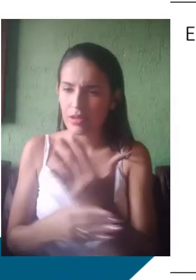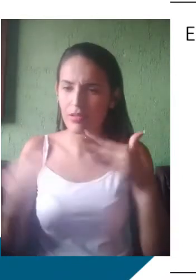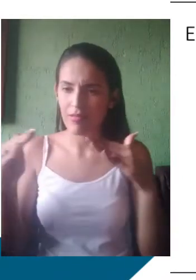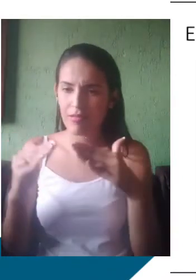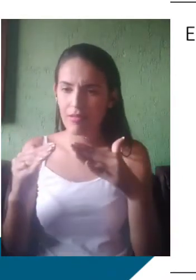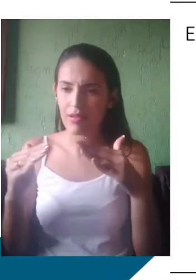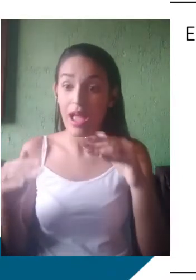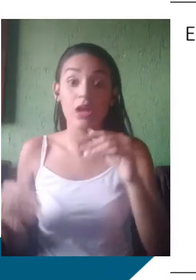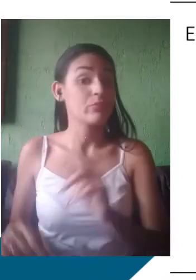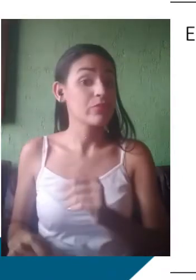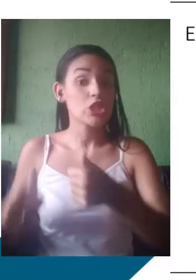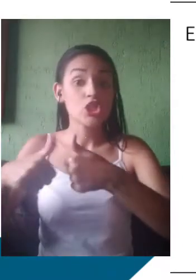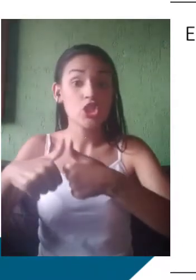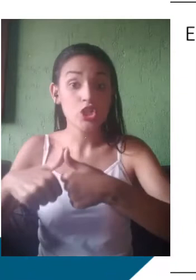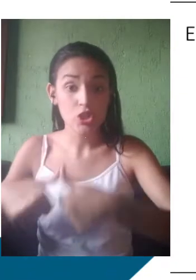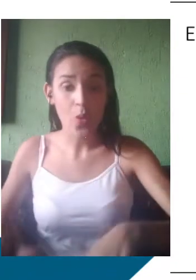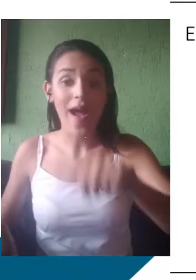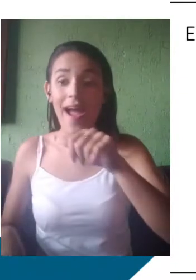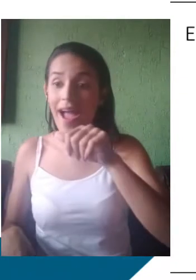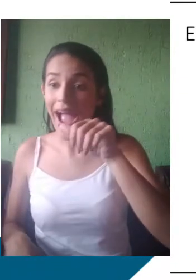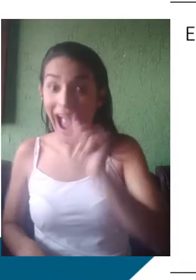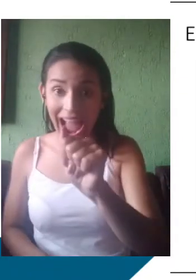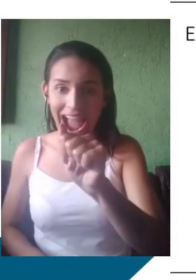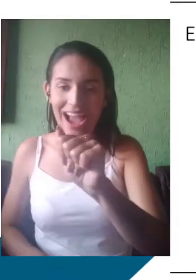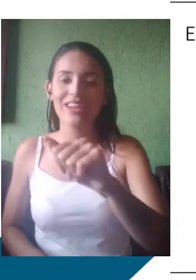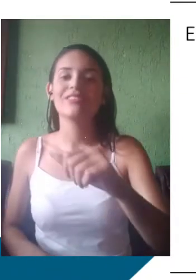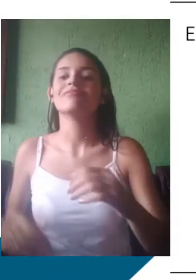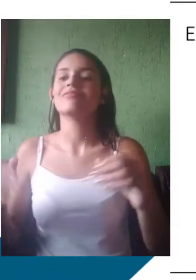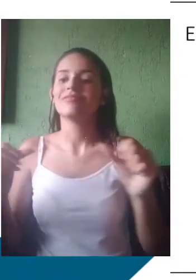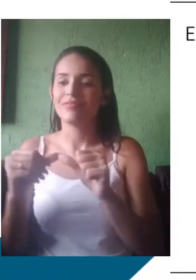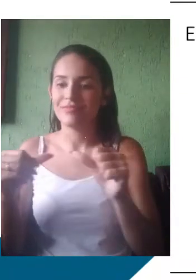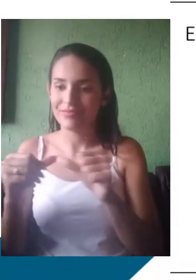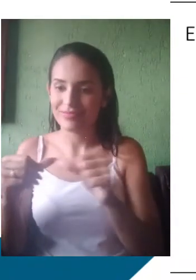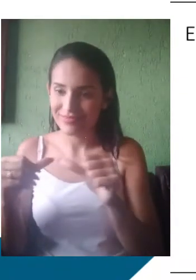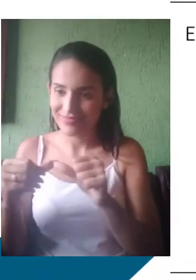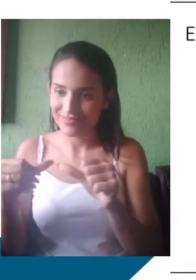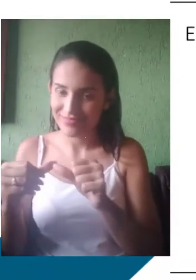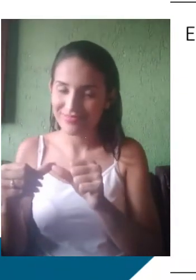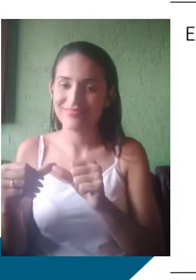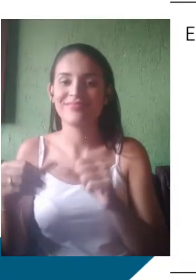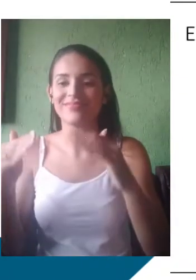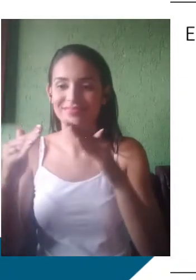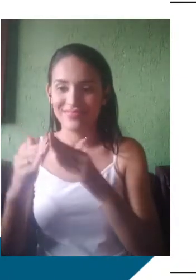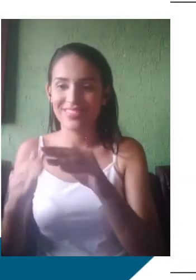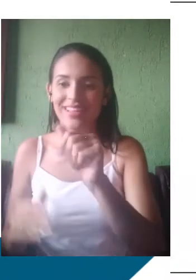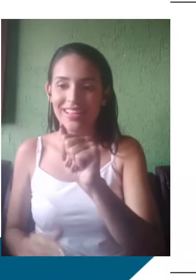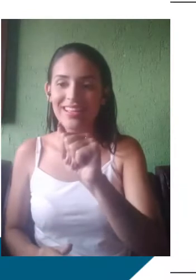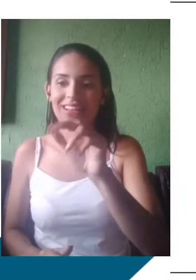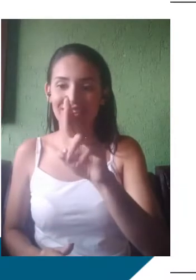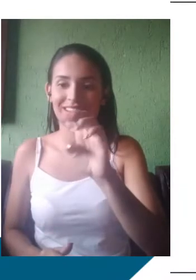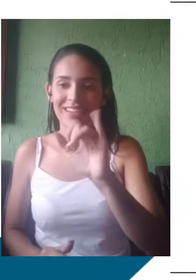Brasil, estou construindo castelos na areia. Em Portugal, estou a construir castelos na areia.